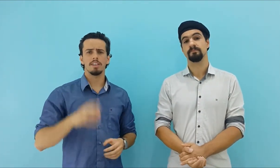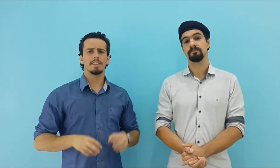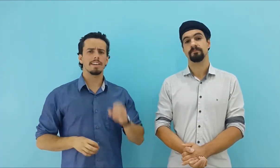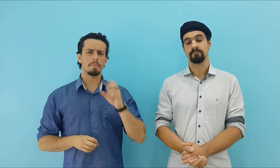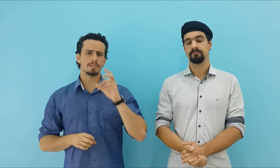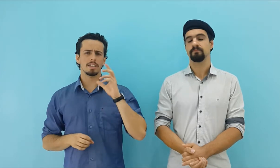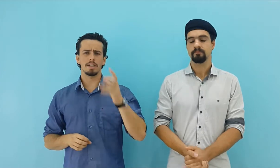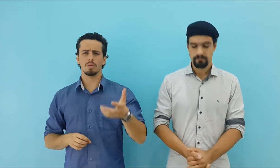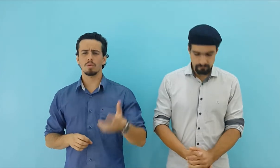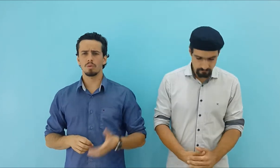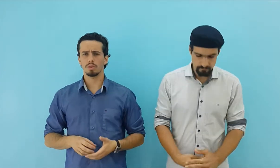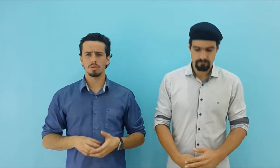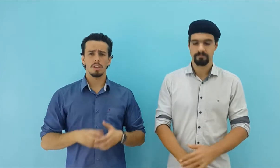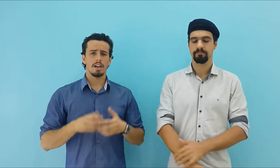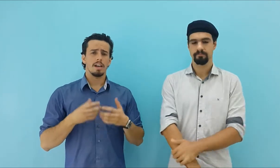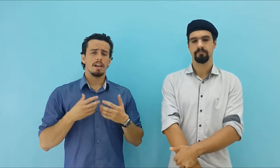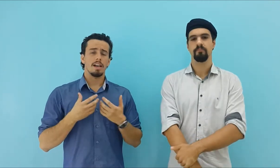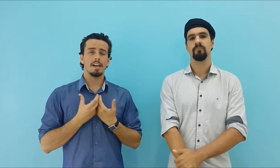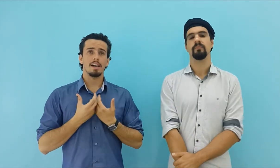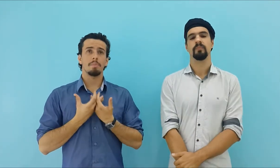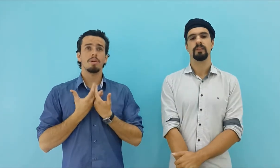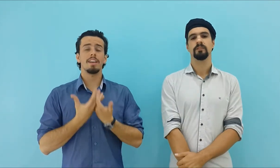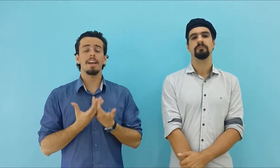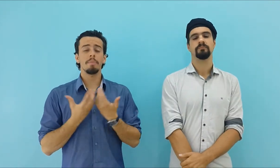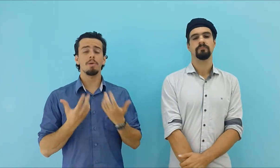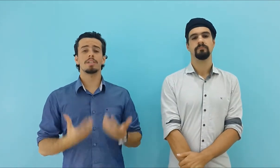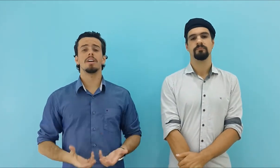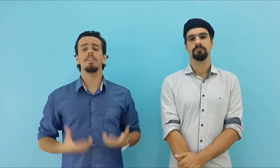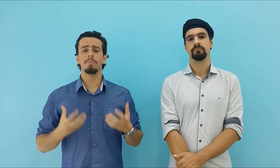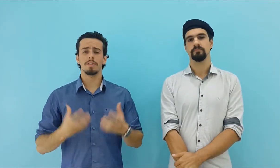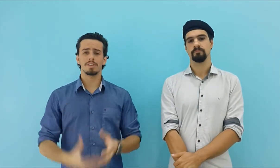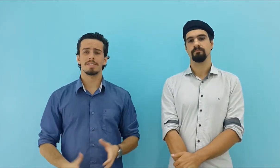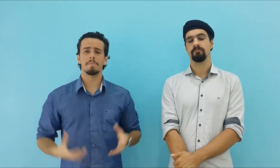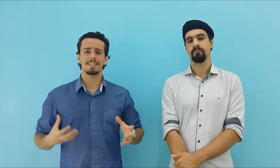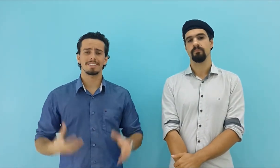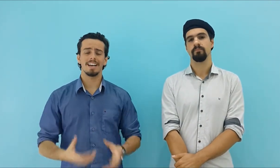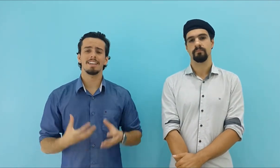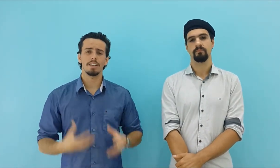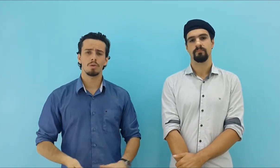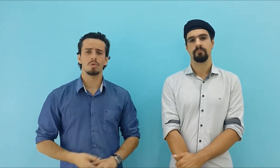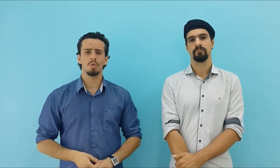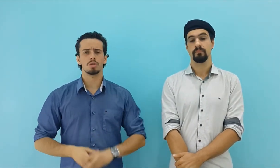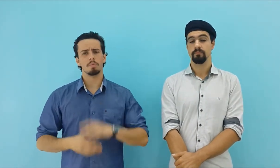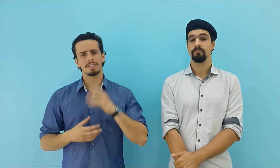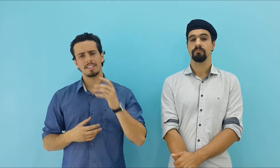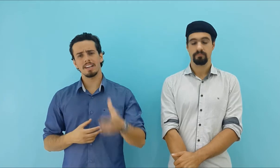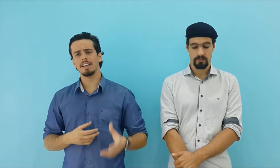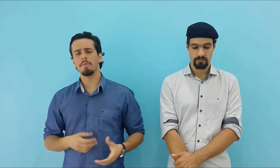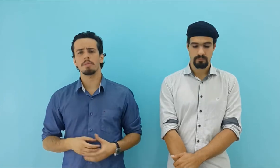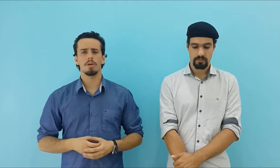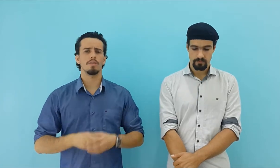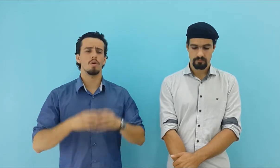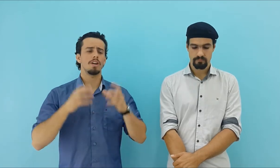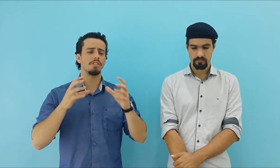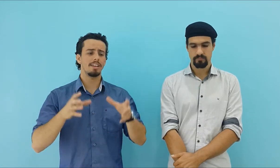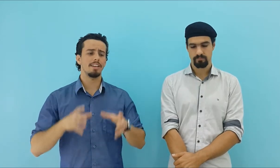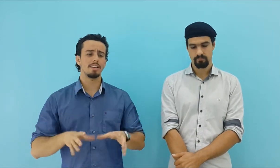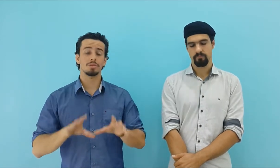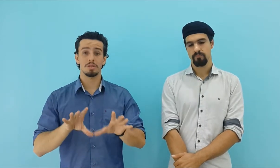que quer passar naquele concurso, por que é importante para você passar naquele concurso, passar naquela prova ou adquirir esse